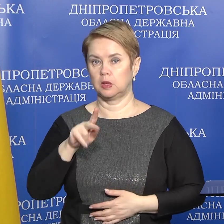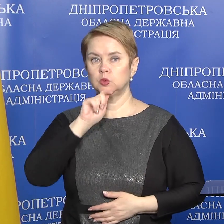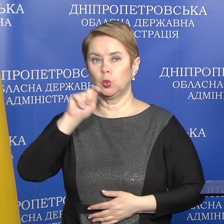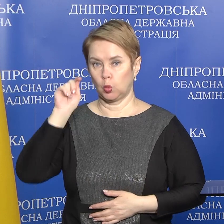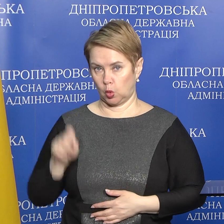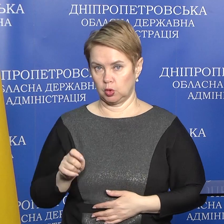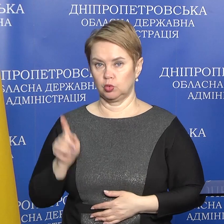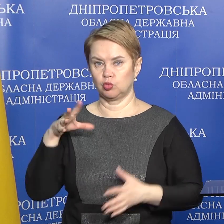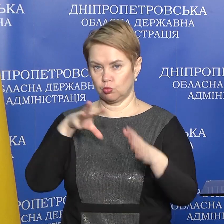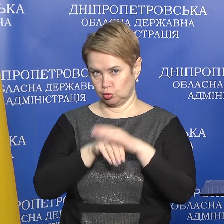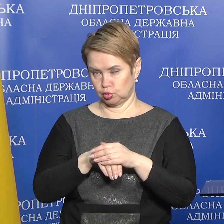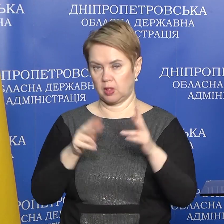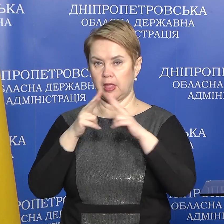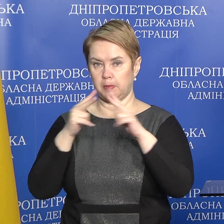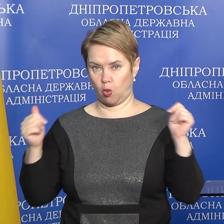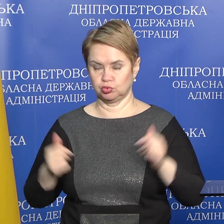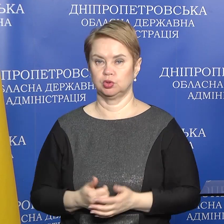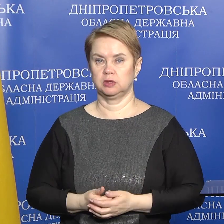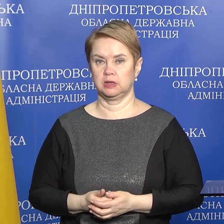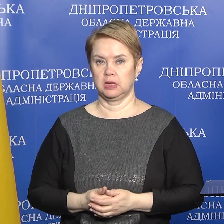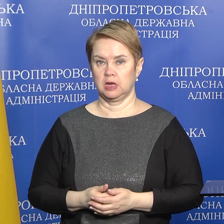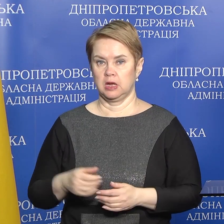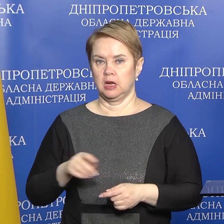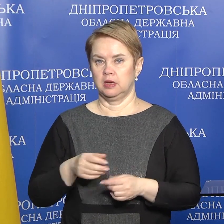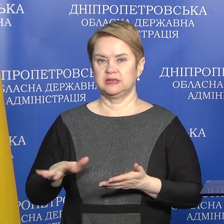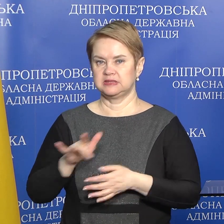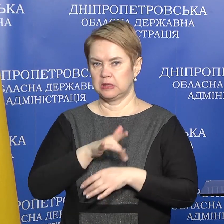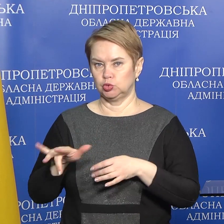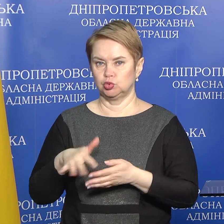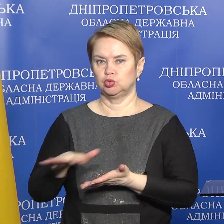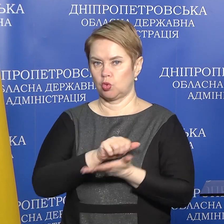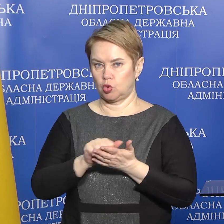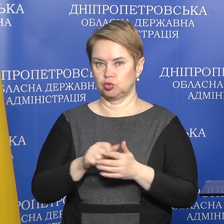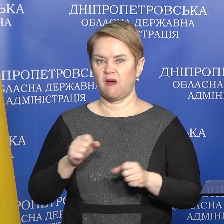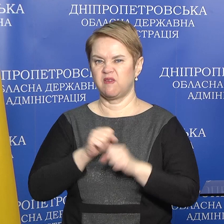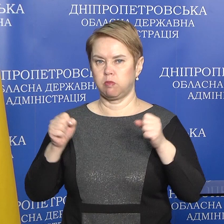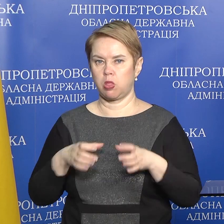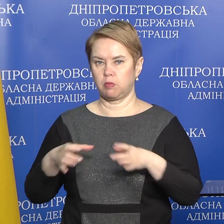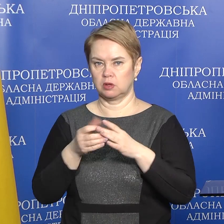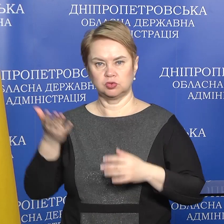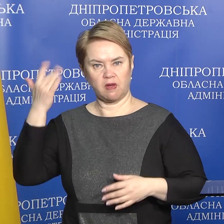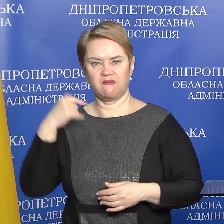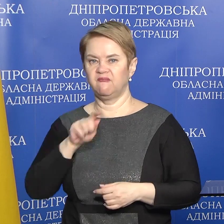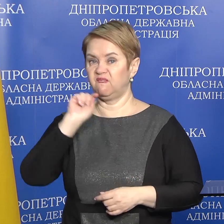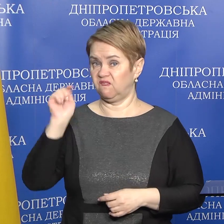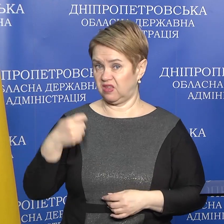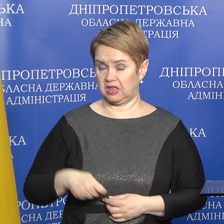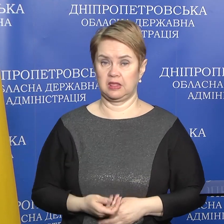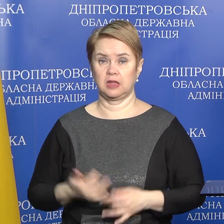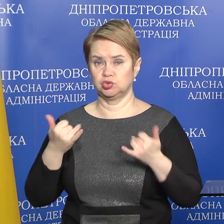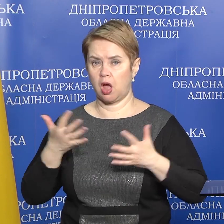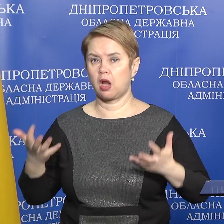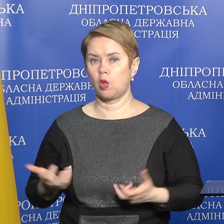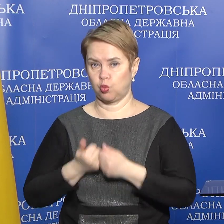України і в тому числі ж Дніпропетровщини знешкоджують вибухонебезпечні предмети часів минулих війн. Зараз